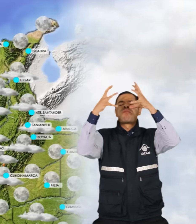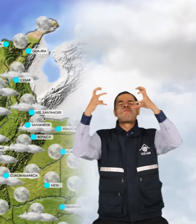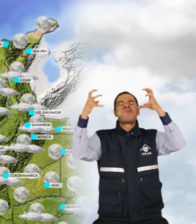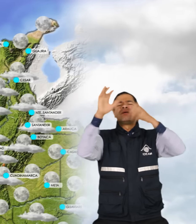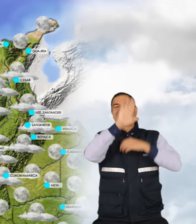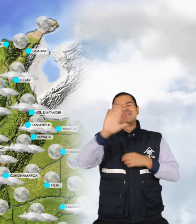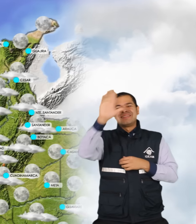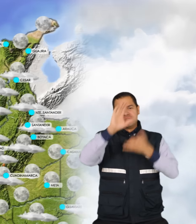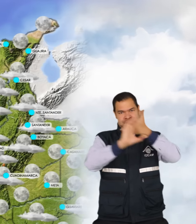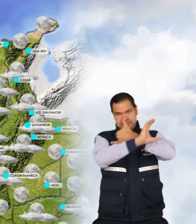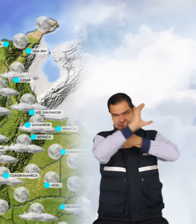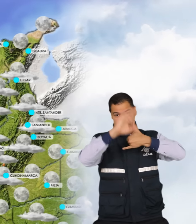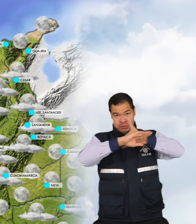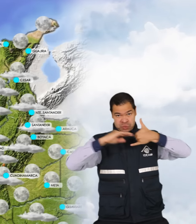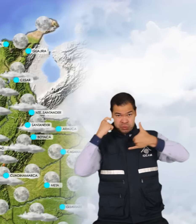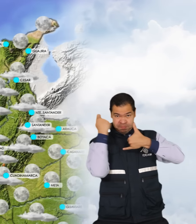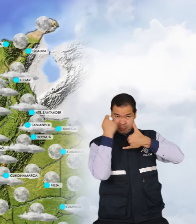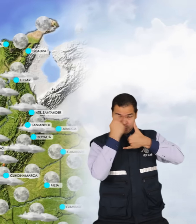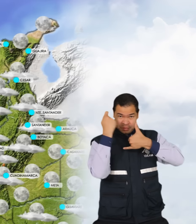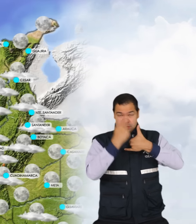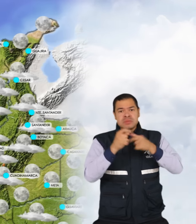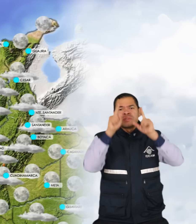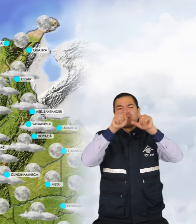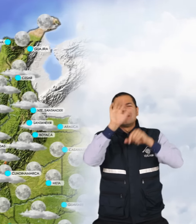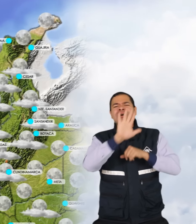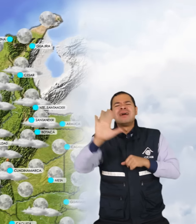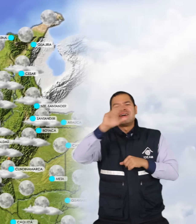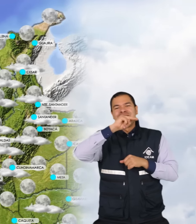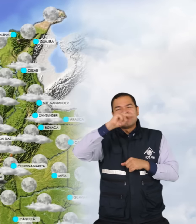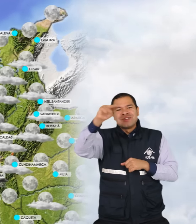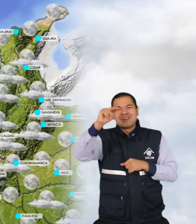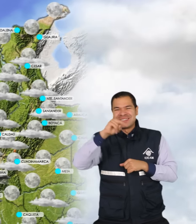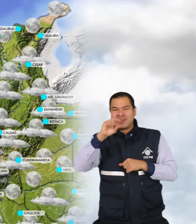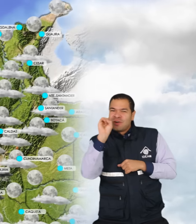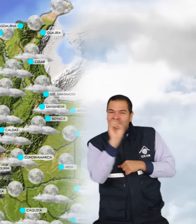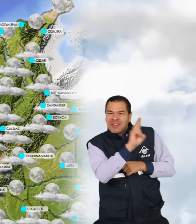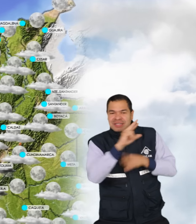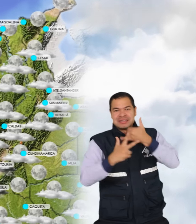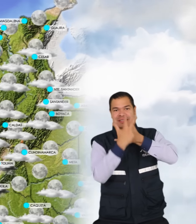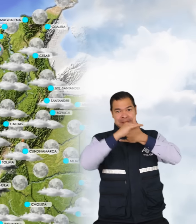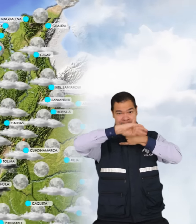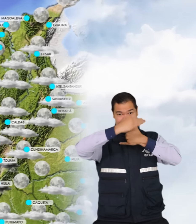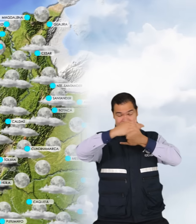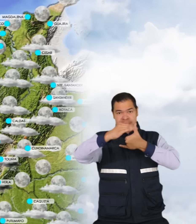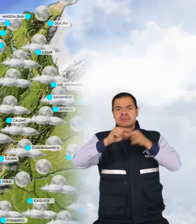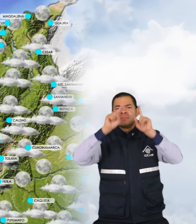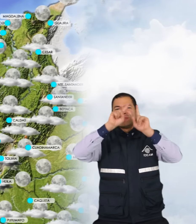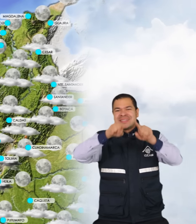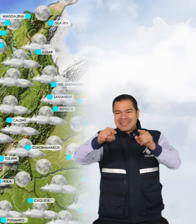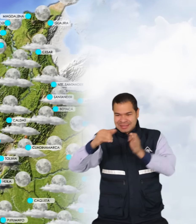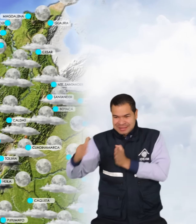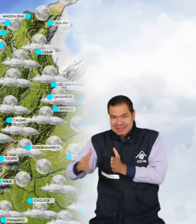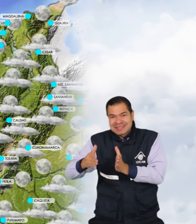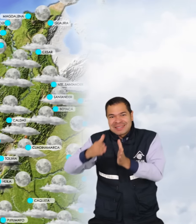sectores de las regiones caribe y orinoquia y en áreas del norte y nororiente de la región andina incluido los valles